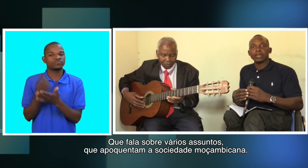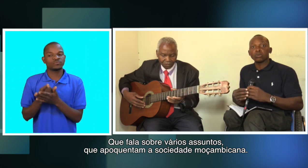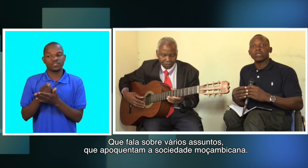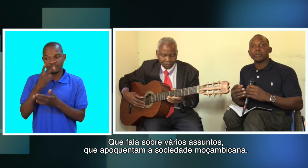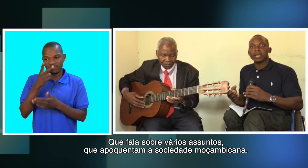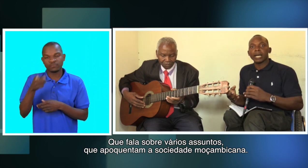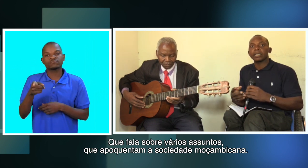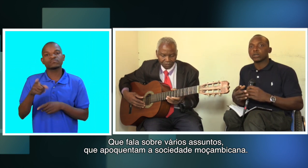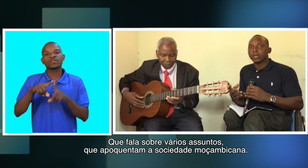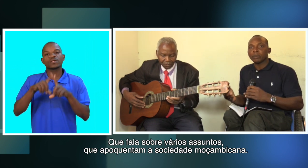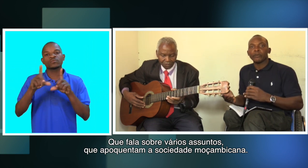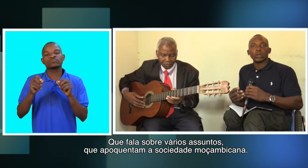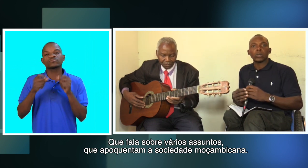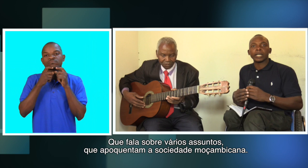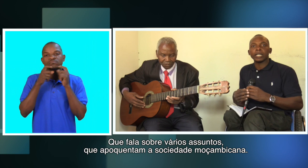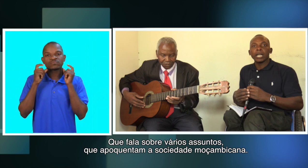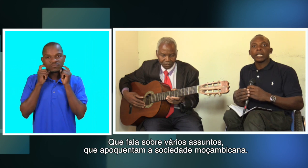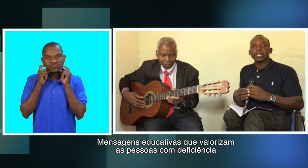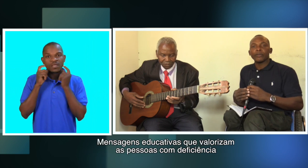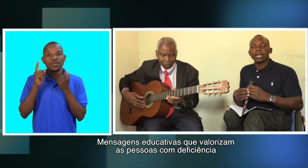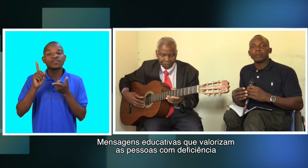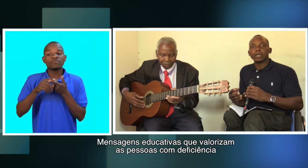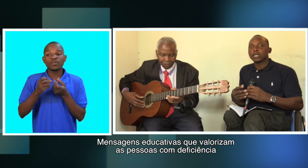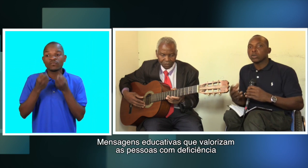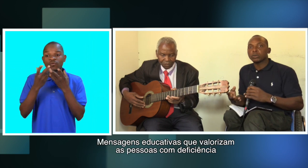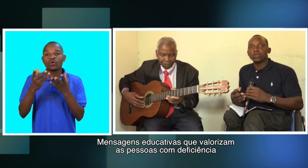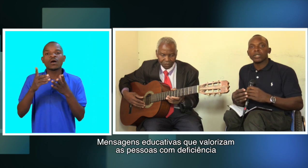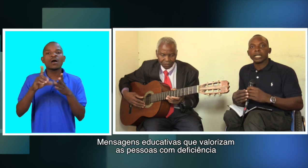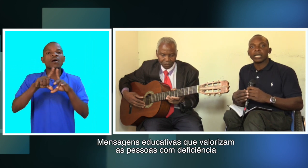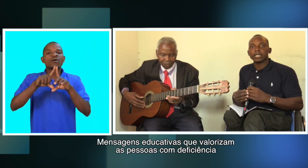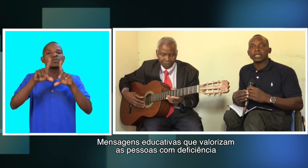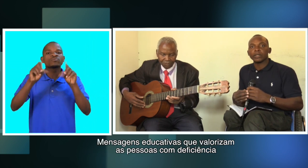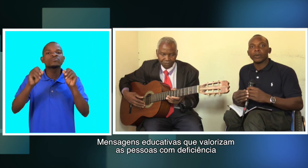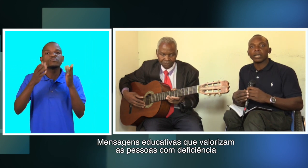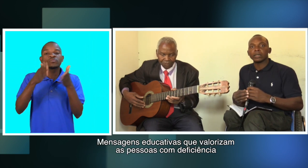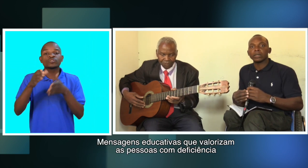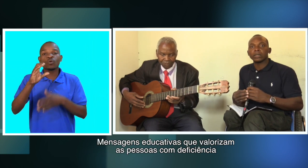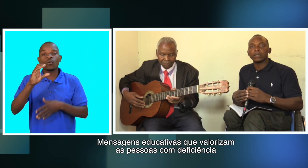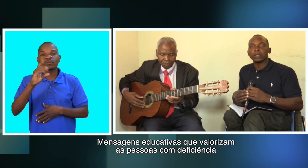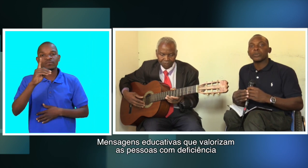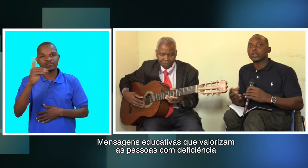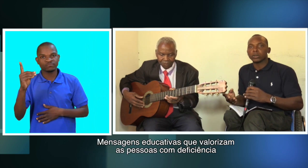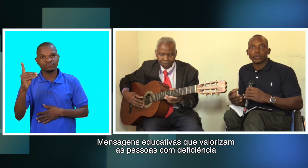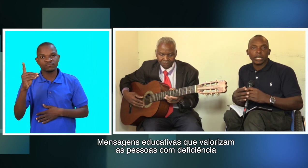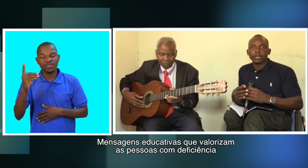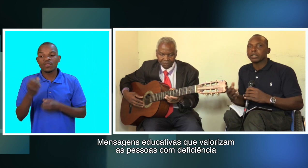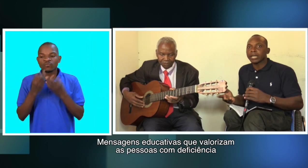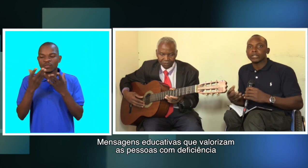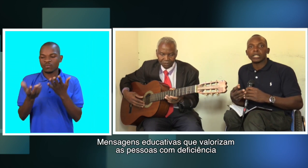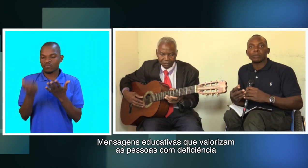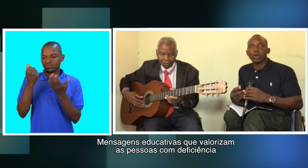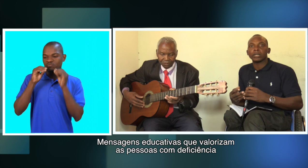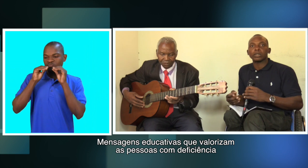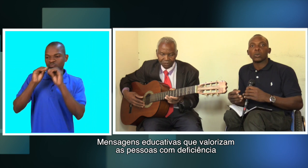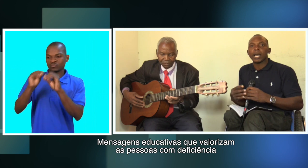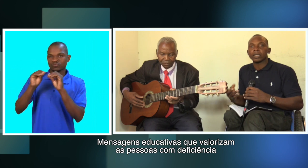moçambicana isto também falou aqui que fala também das suas músicas que fala de pessoas com deficiência mensagens que podem educar